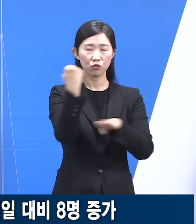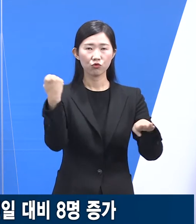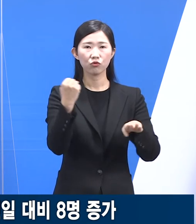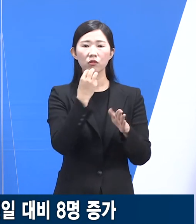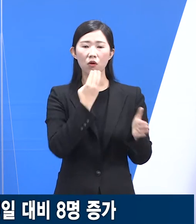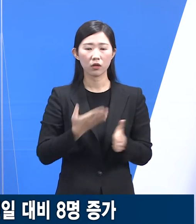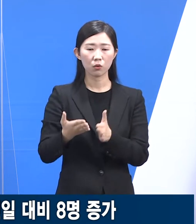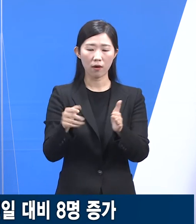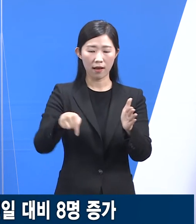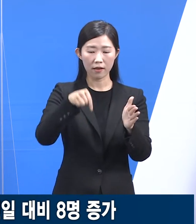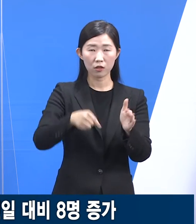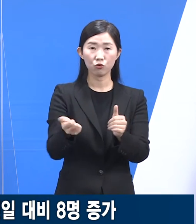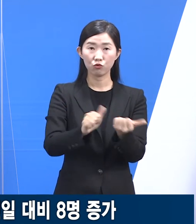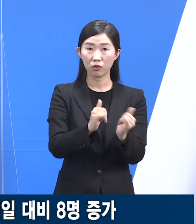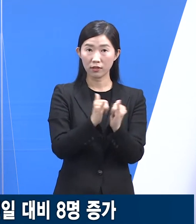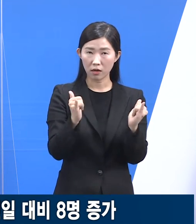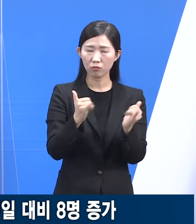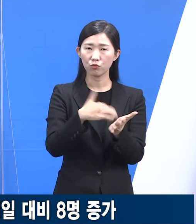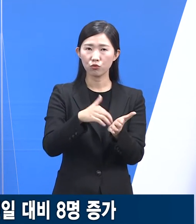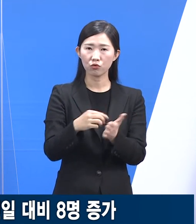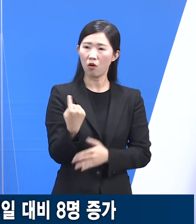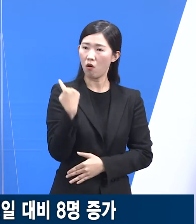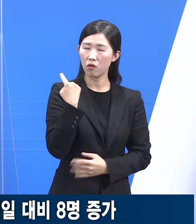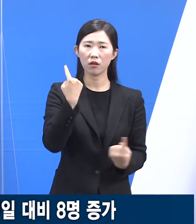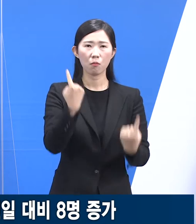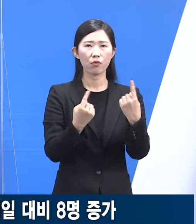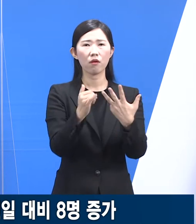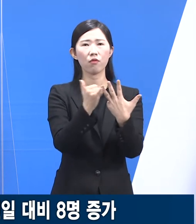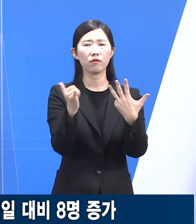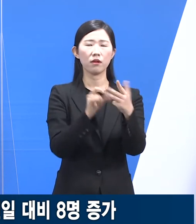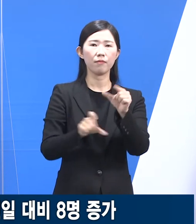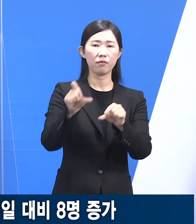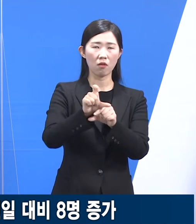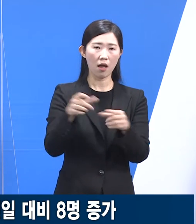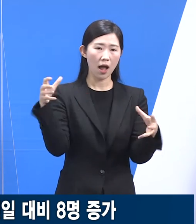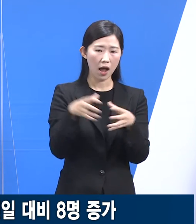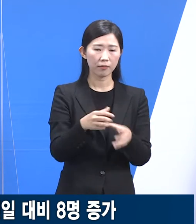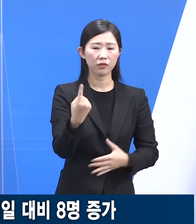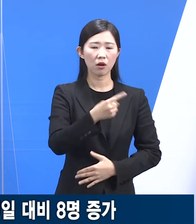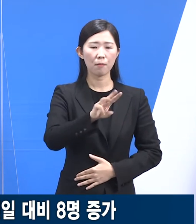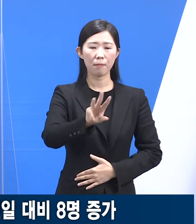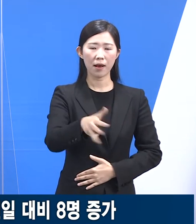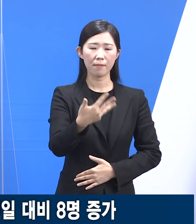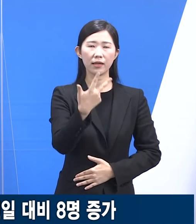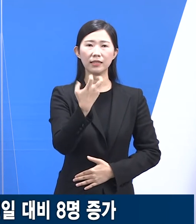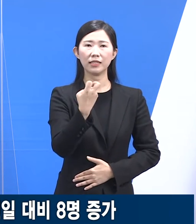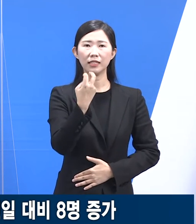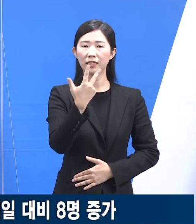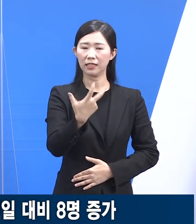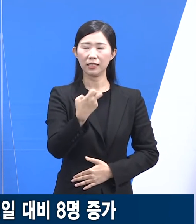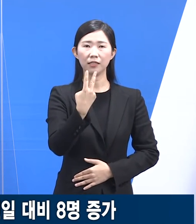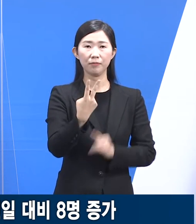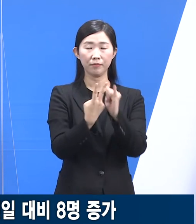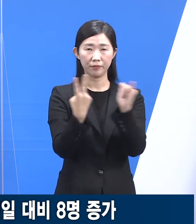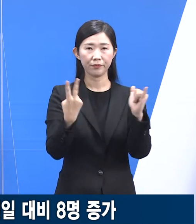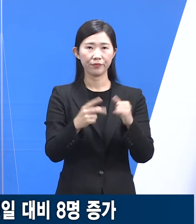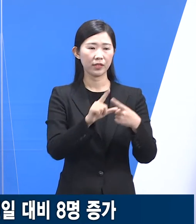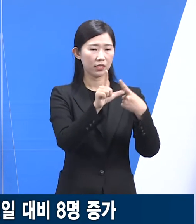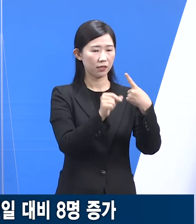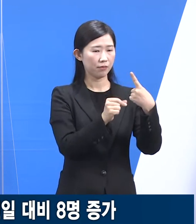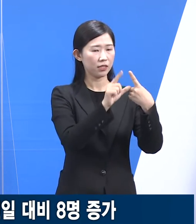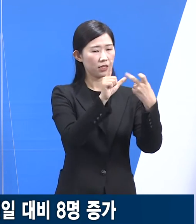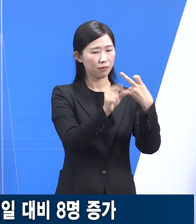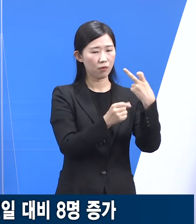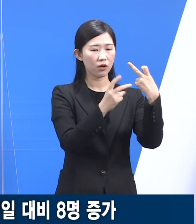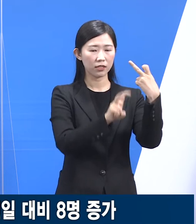전일 오전 0시 대비 8명 증가한 1872명입니다. 12월 26일부터 1월 1일까지 한